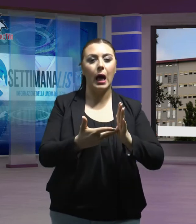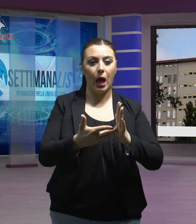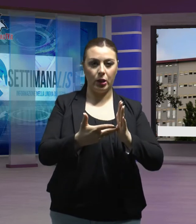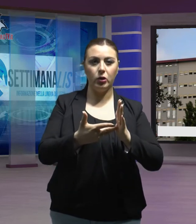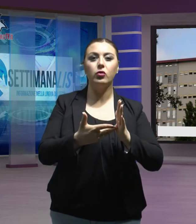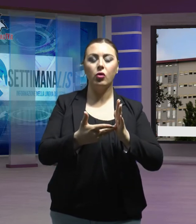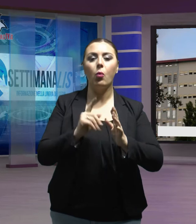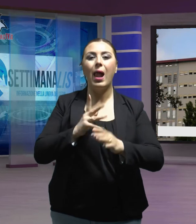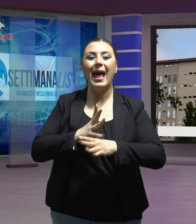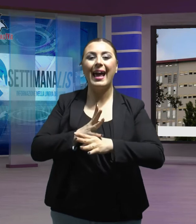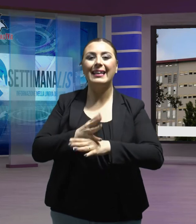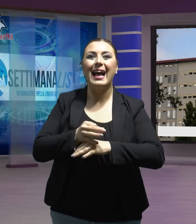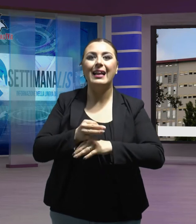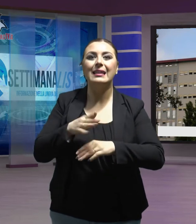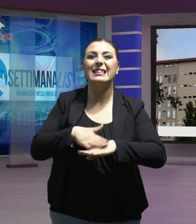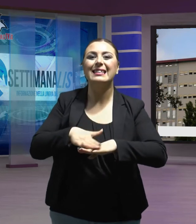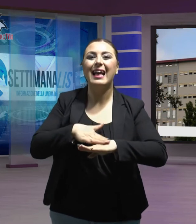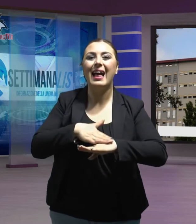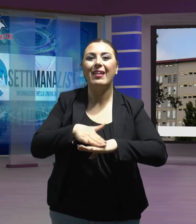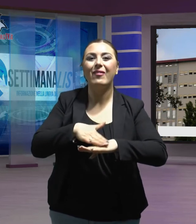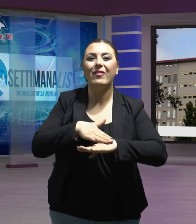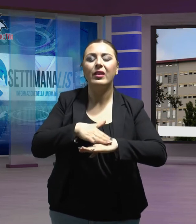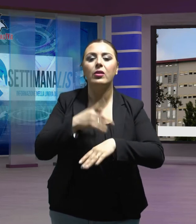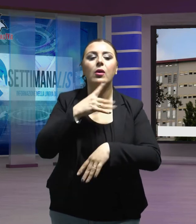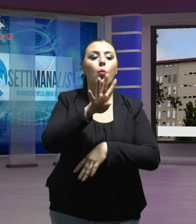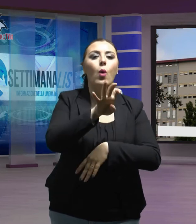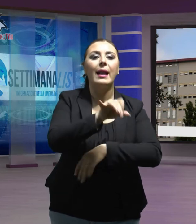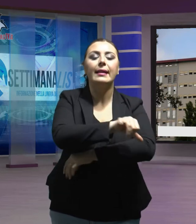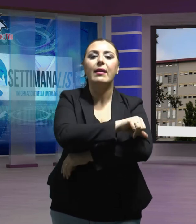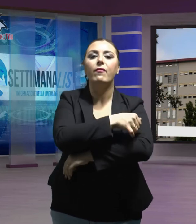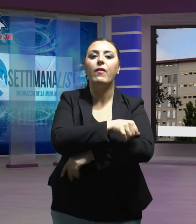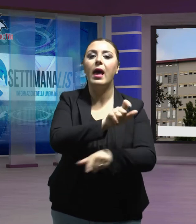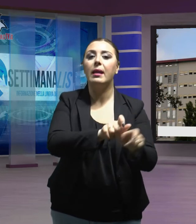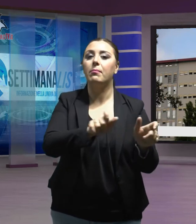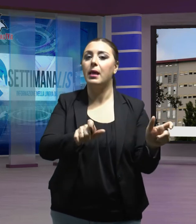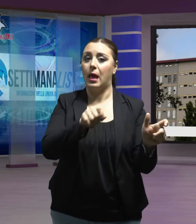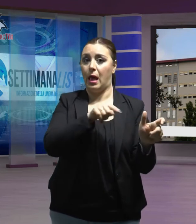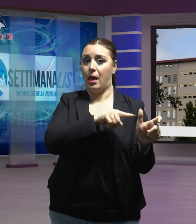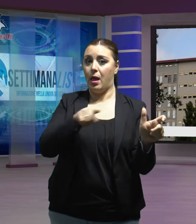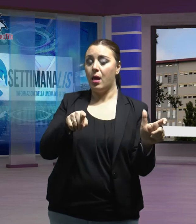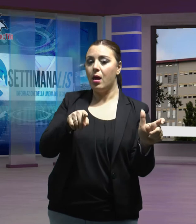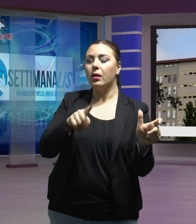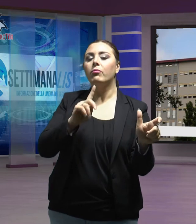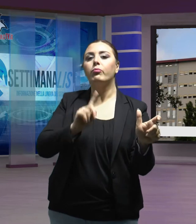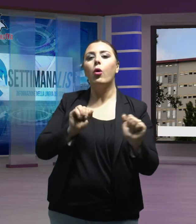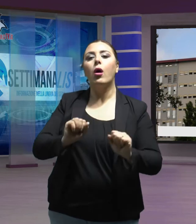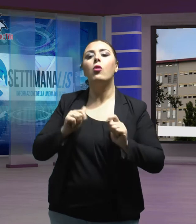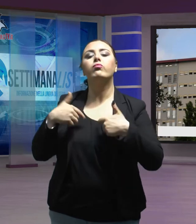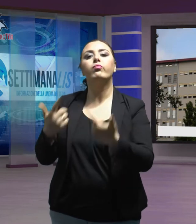'entrata in servizio di 40 infermieri che avrebbe causato l'uscita di